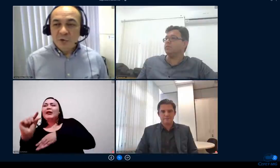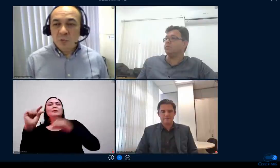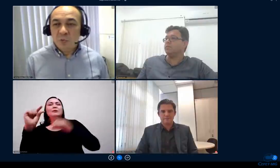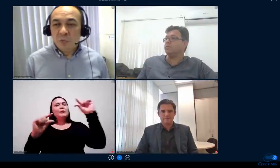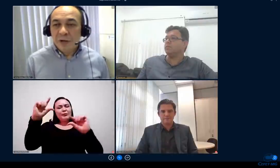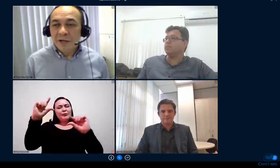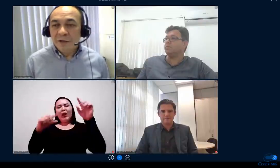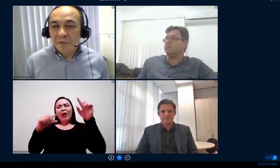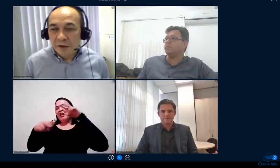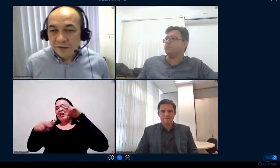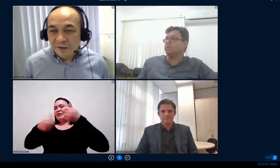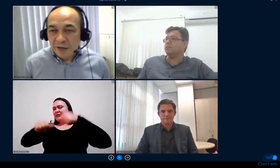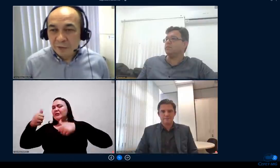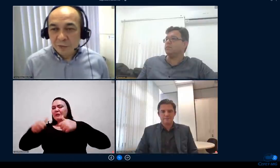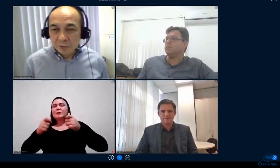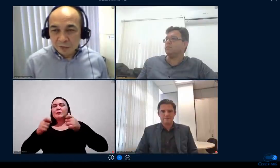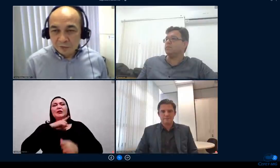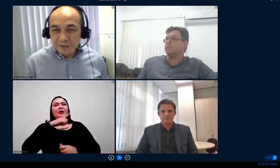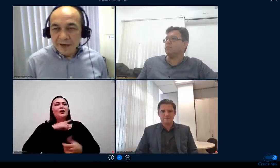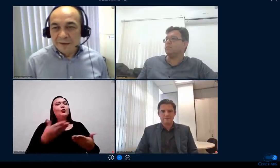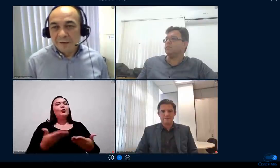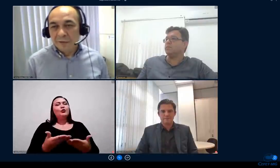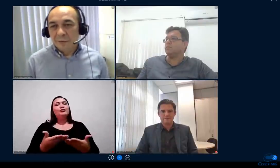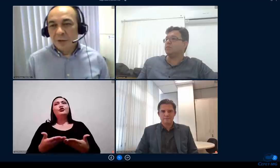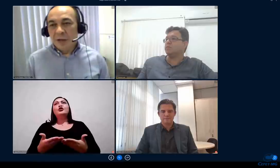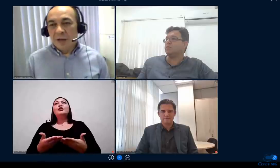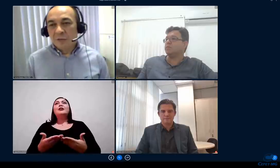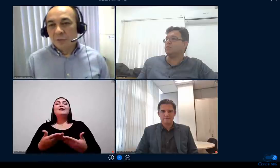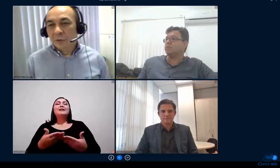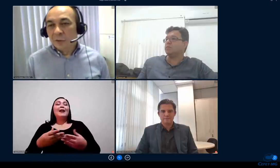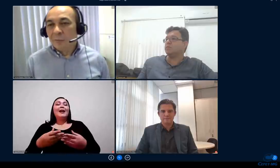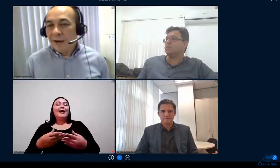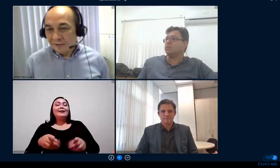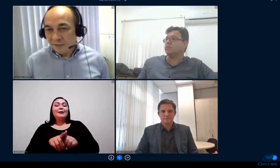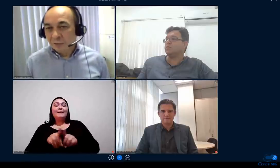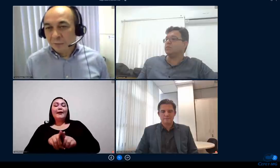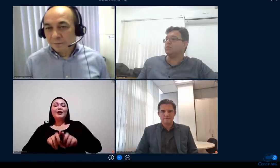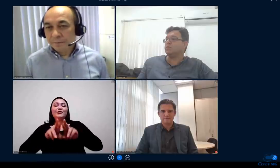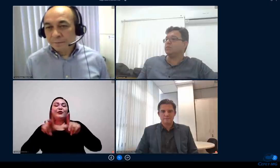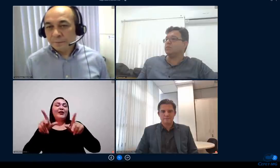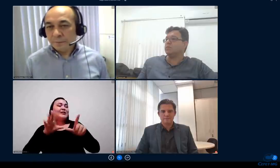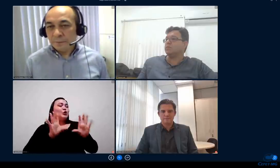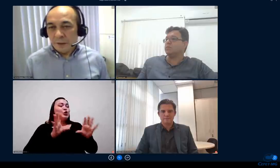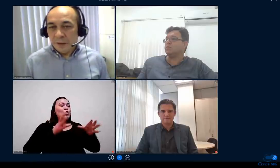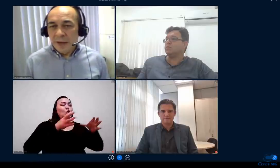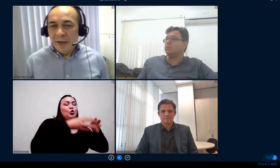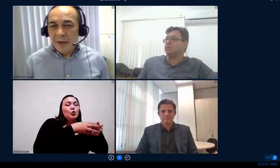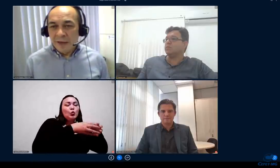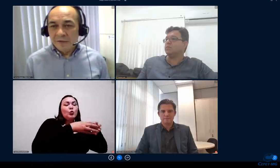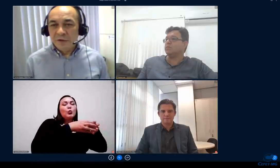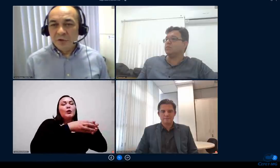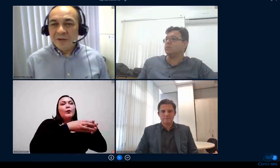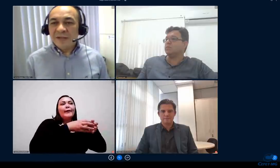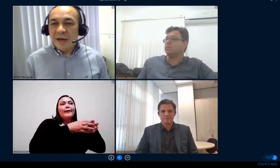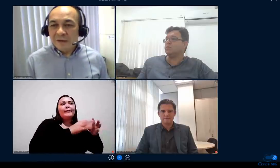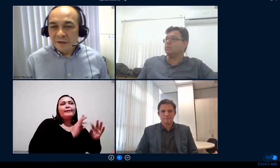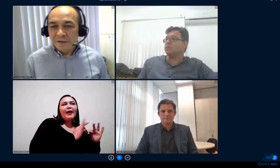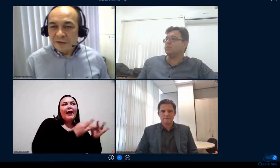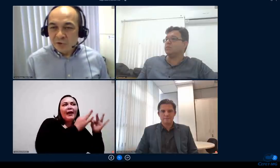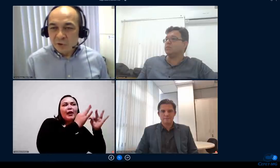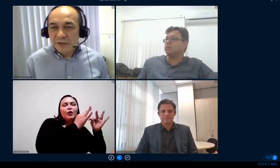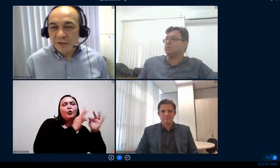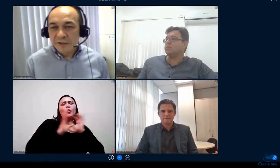existiu um grande diferencial do núcleo técnico do núcleo básico existiu as